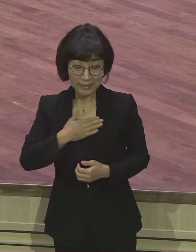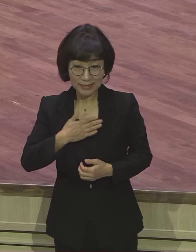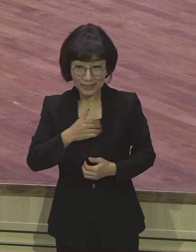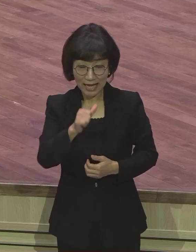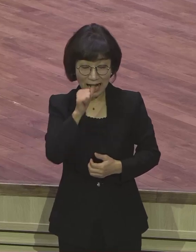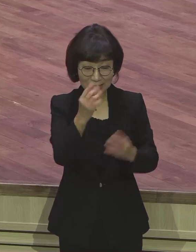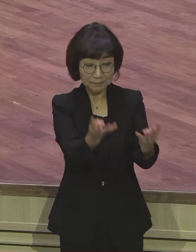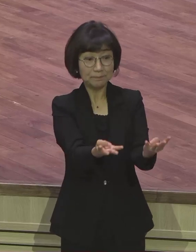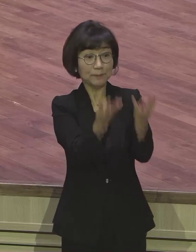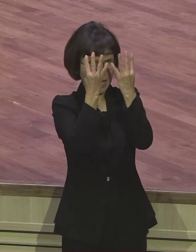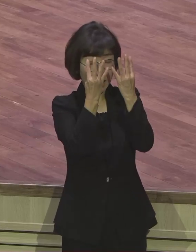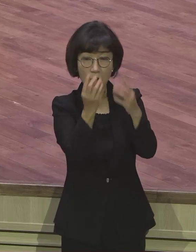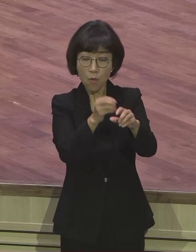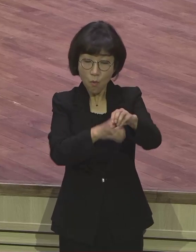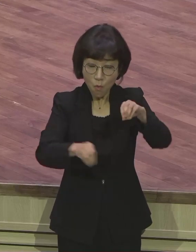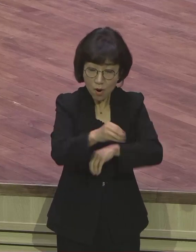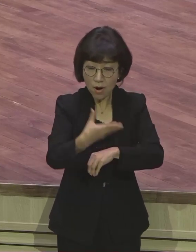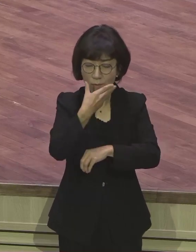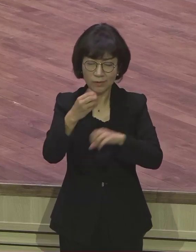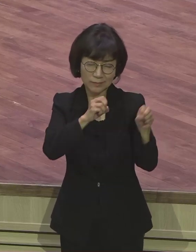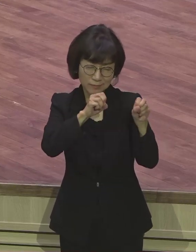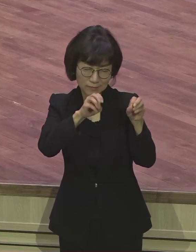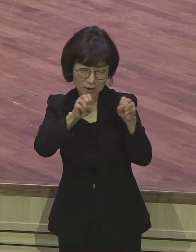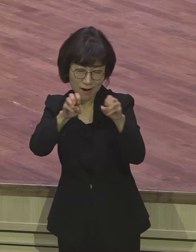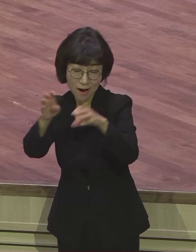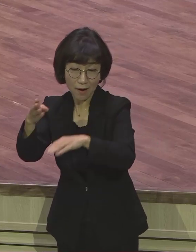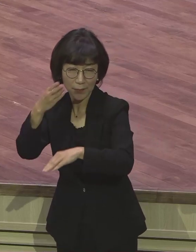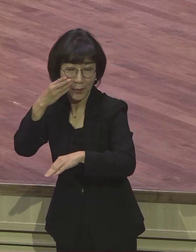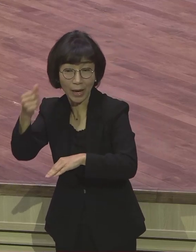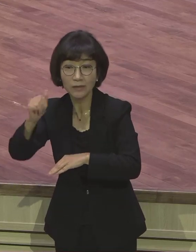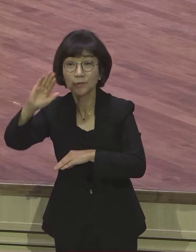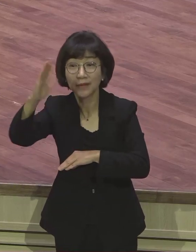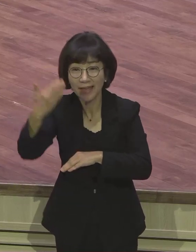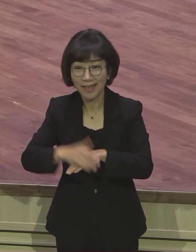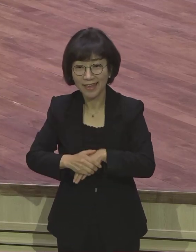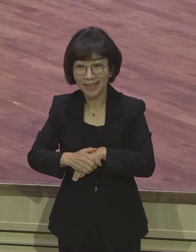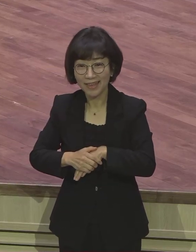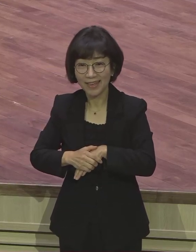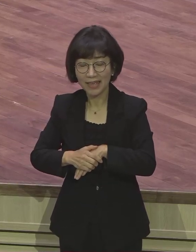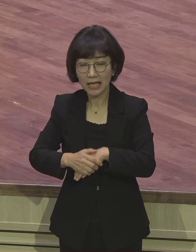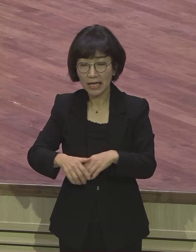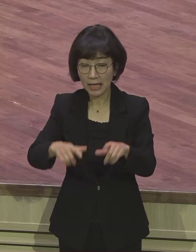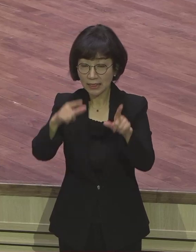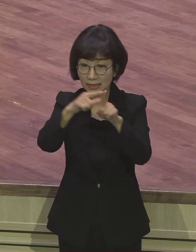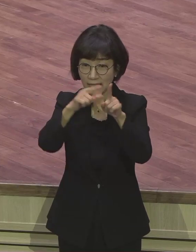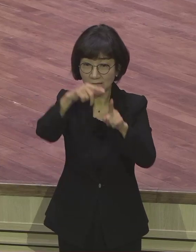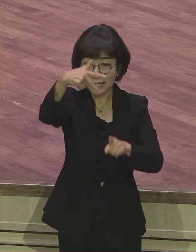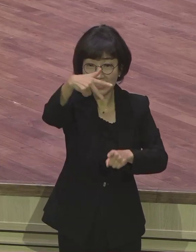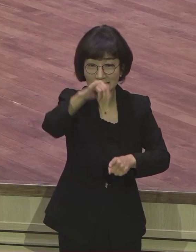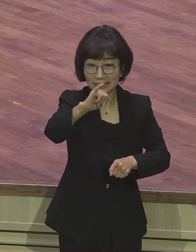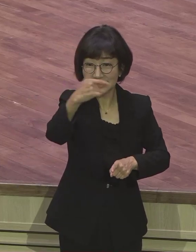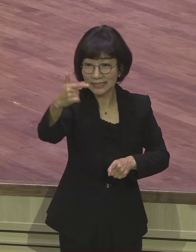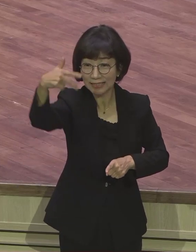전파에 진전이 된 줄을 내가 알기를 원하노라. 진전. 여기서 진전이라는 말은 헬라말로